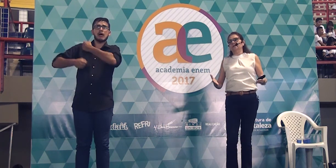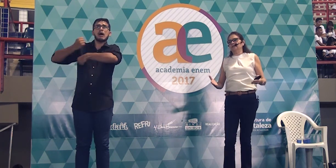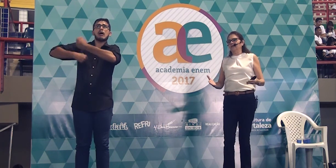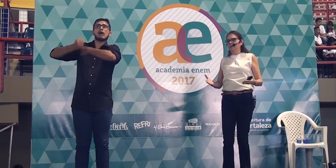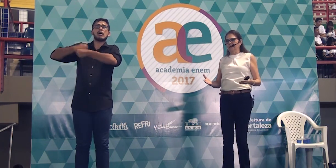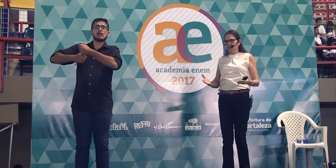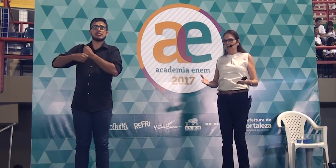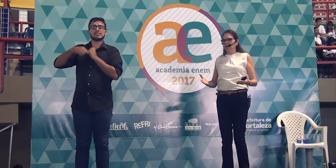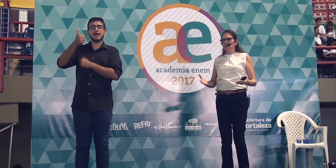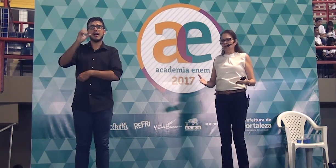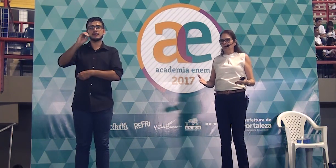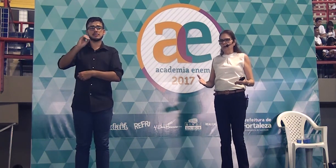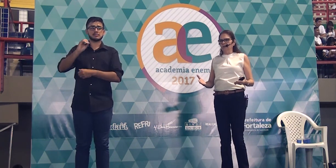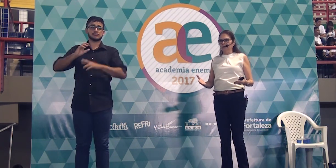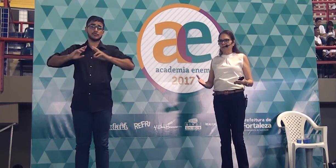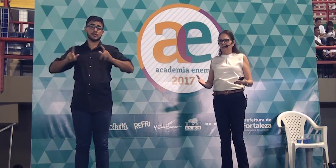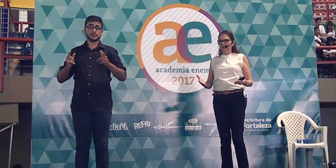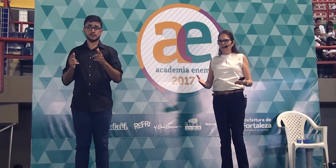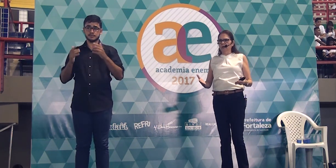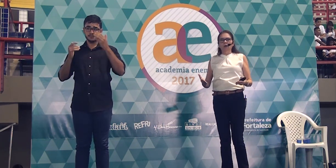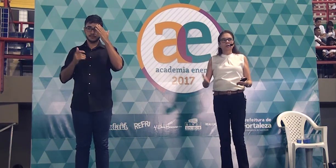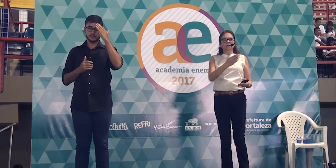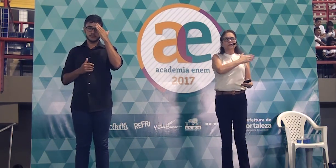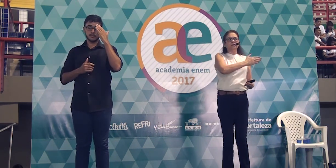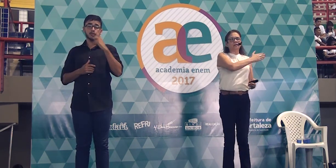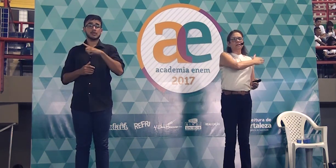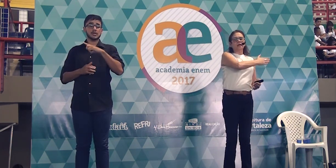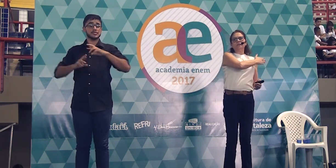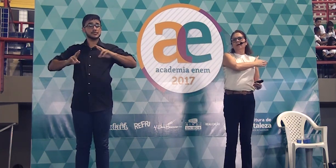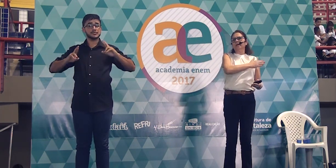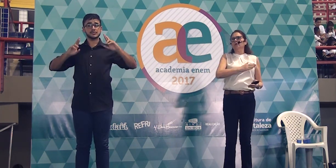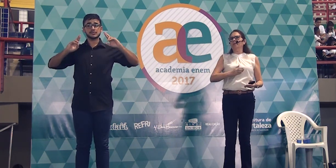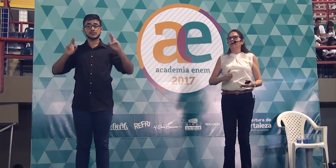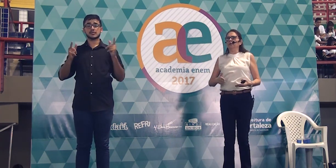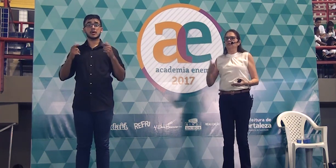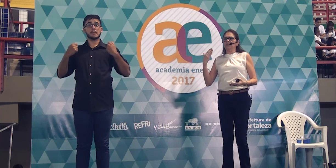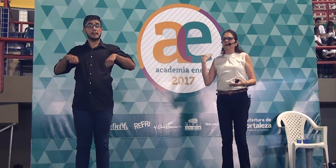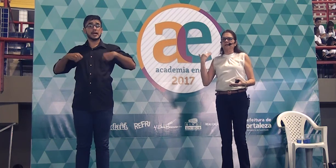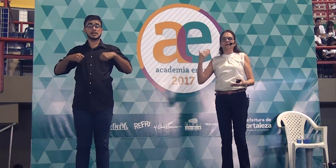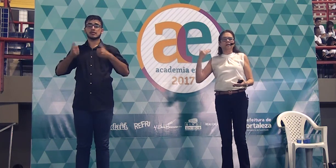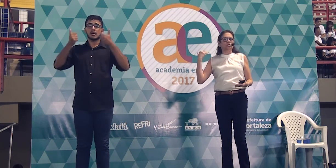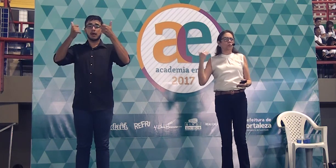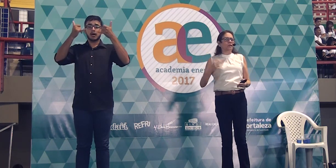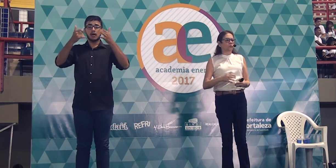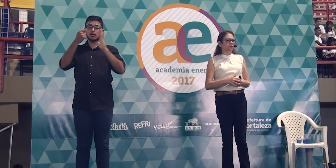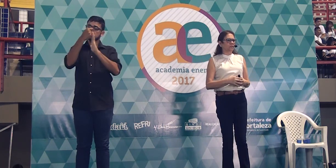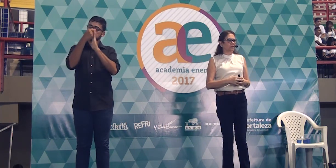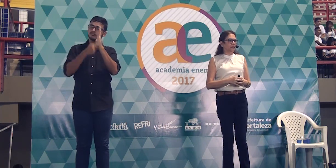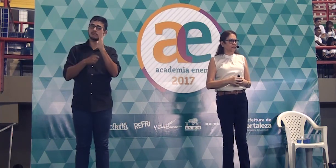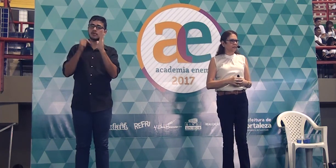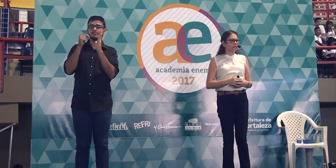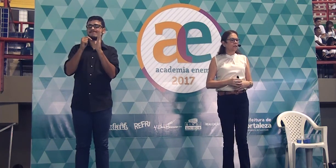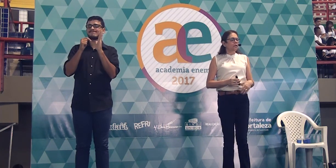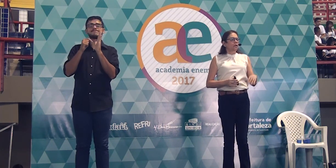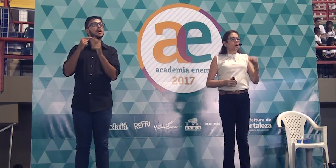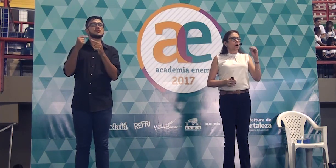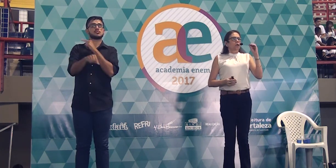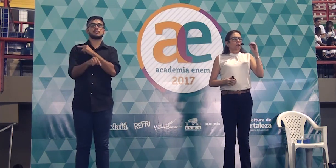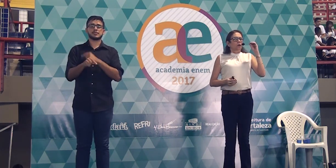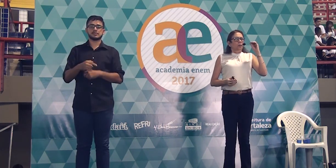ano especificamente, de 2017, ou se você se refere a um período de 3 anos, de 4 anos atrás.